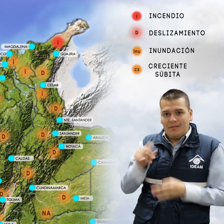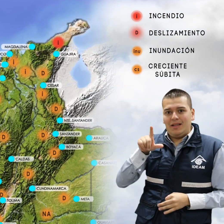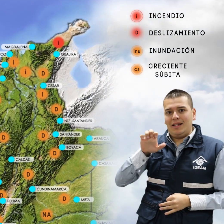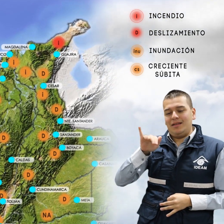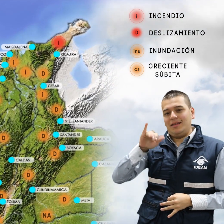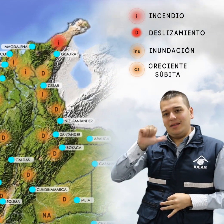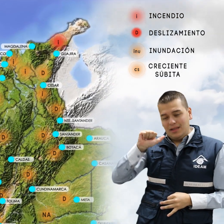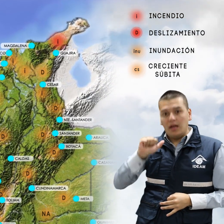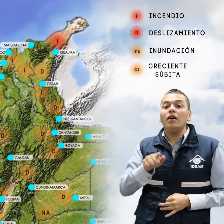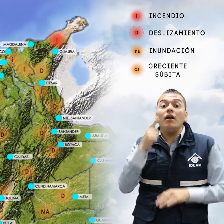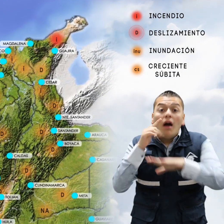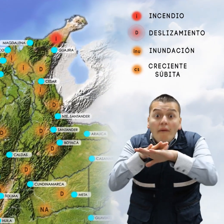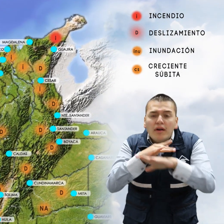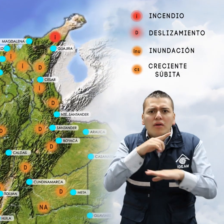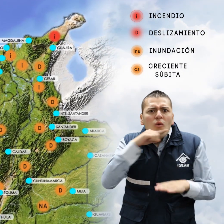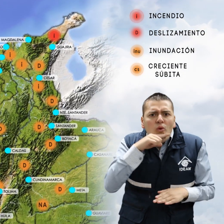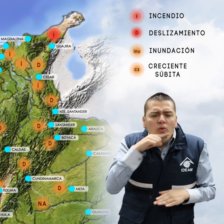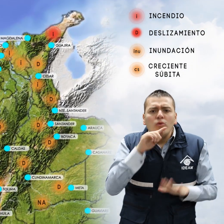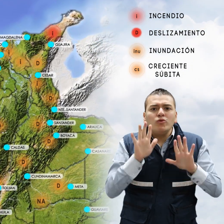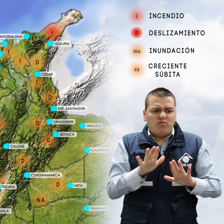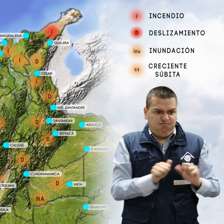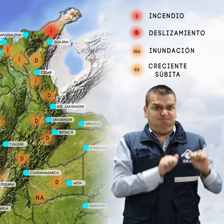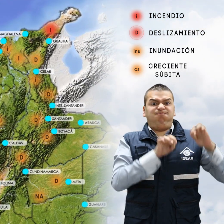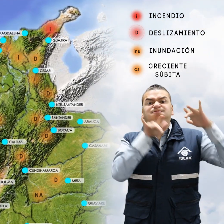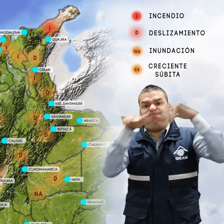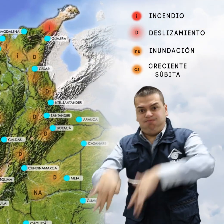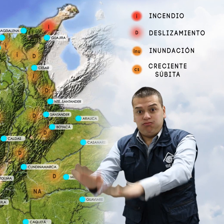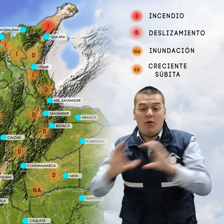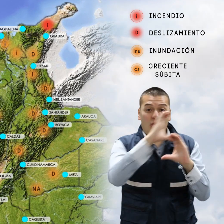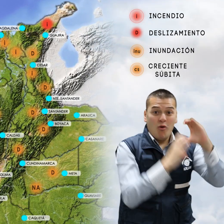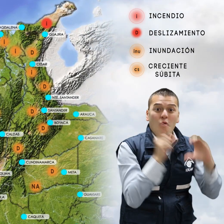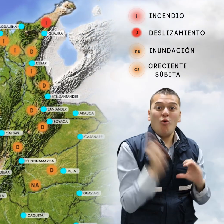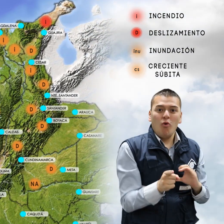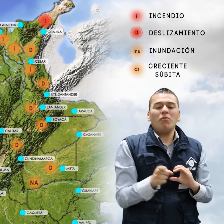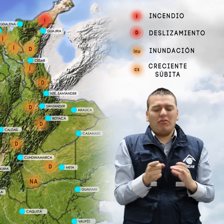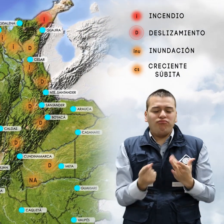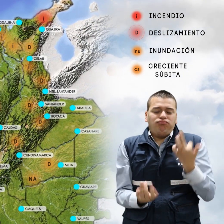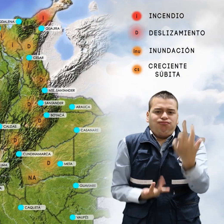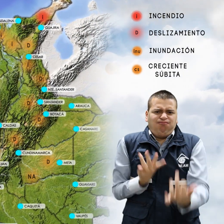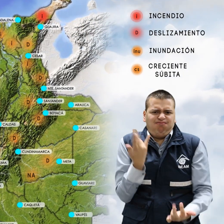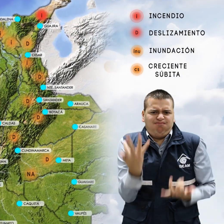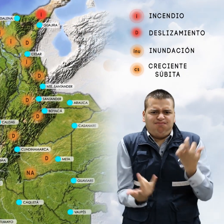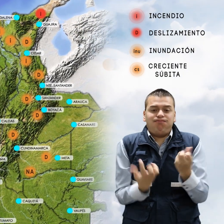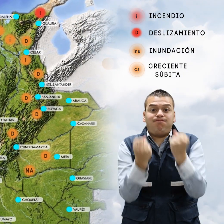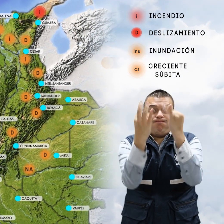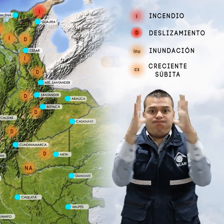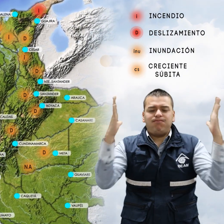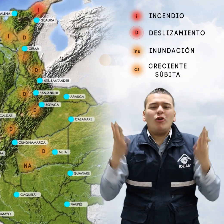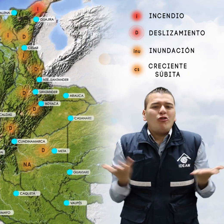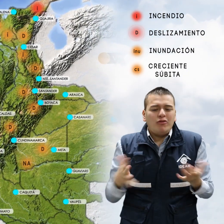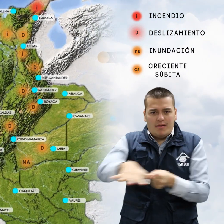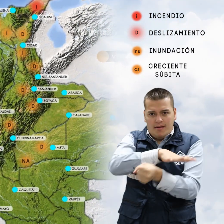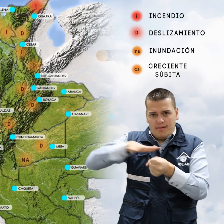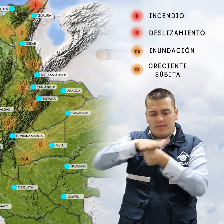Leticia, alerta roja por niveles altos en el río Cauca, por alta probabilidad de incendios de la cobertura vegetal en sectores de los